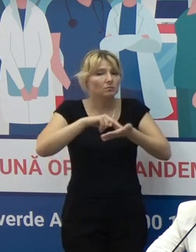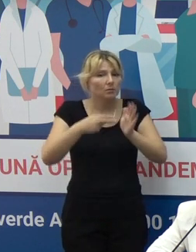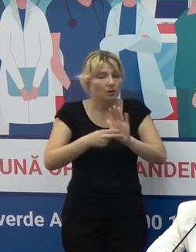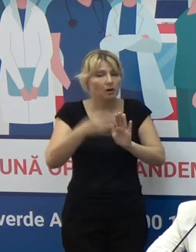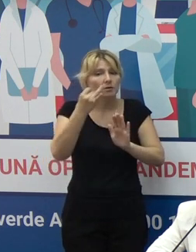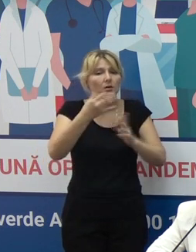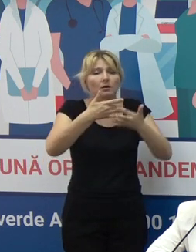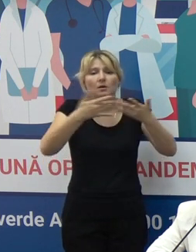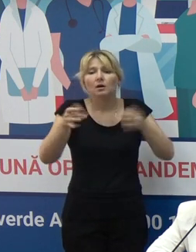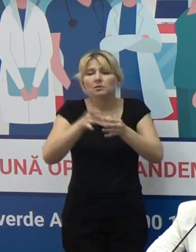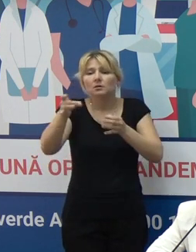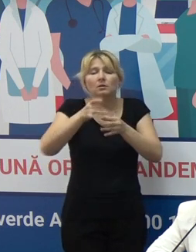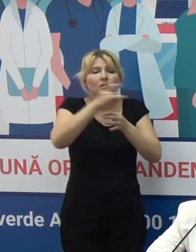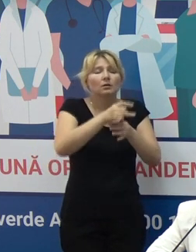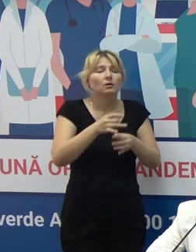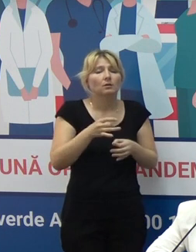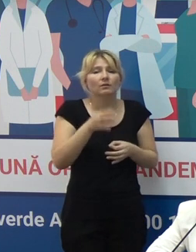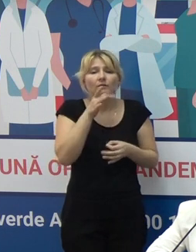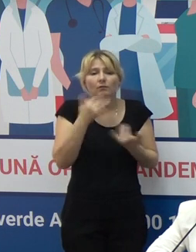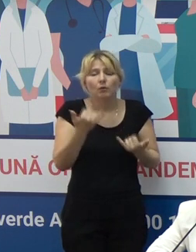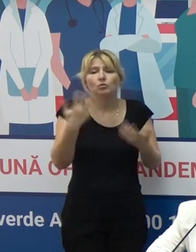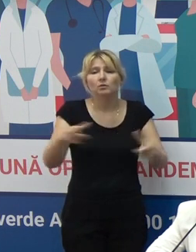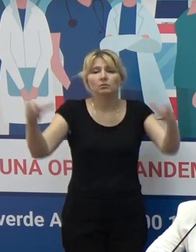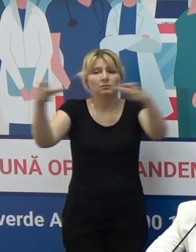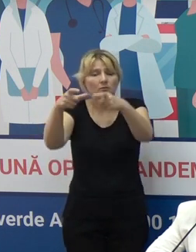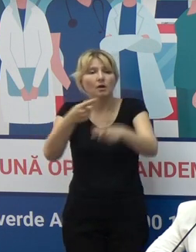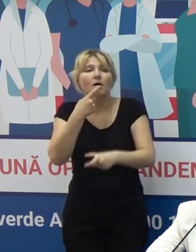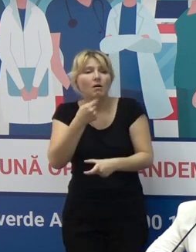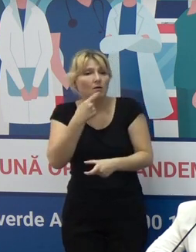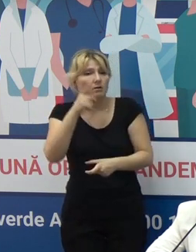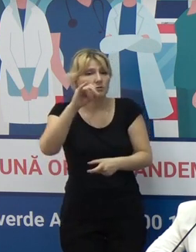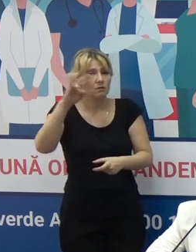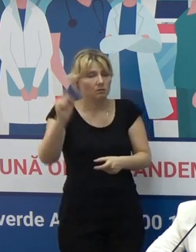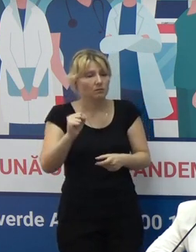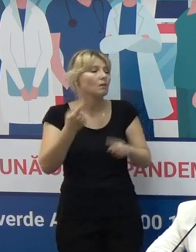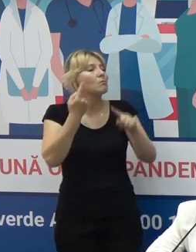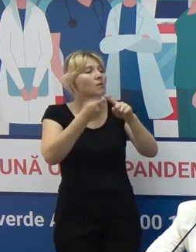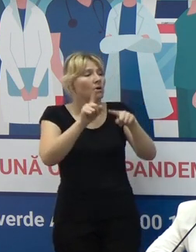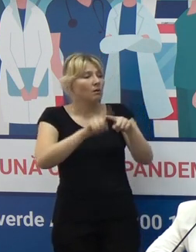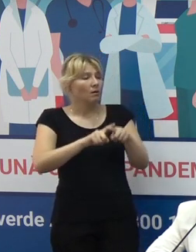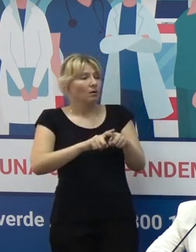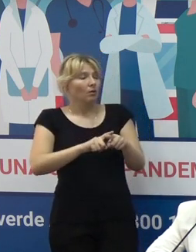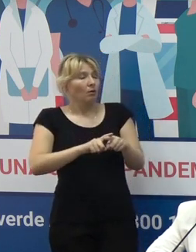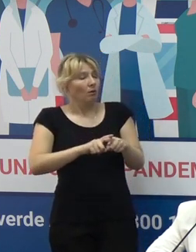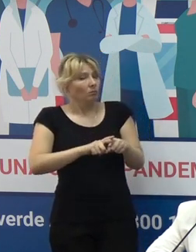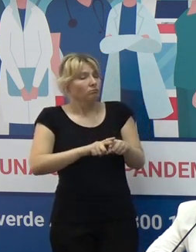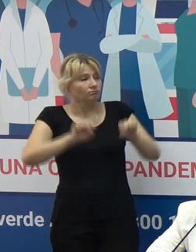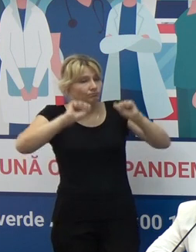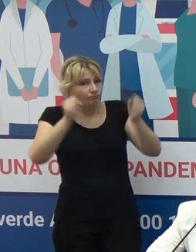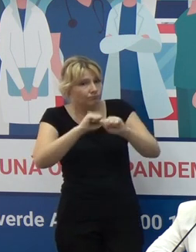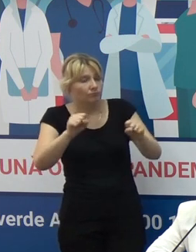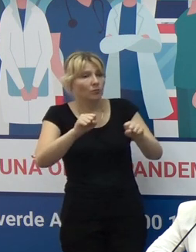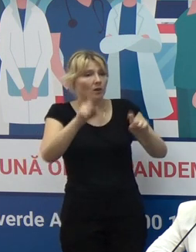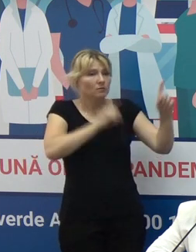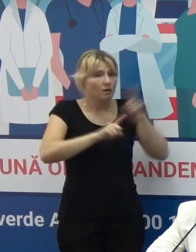care astăzi deja sunt în codul roșu de alertă, unde au fost mobilizate Consiliile